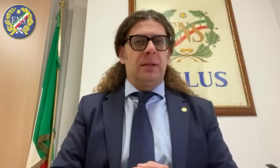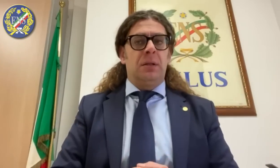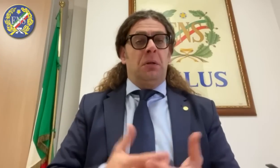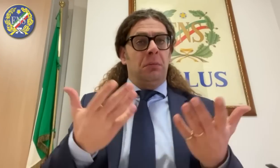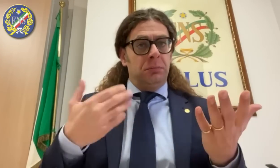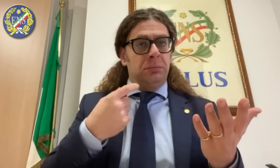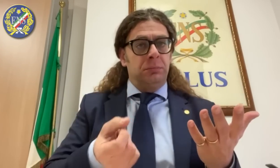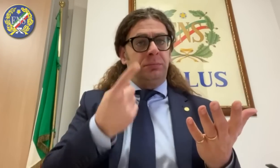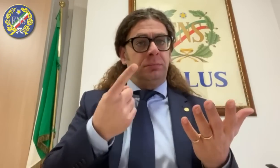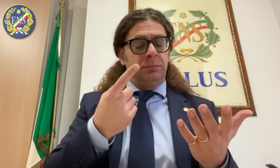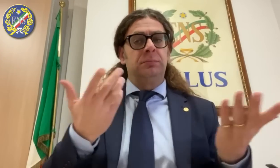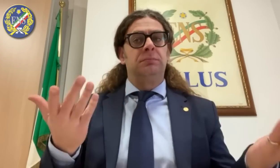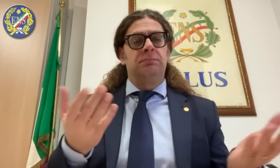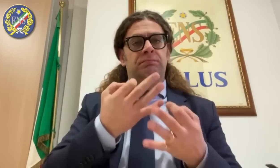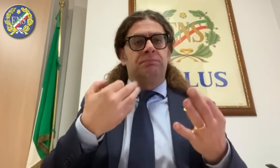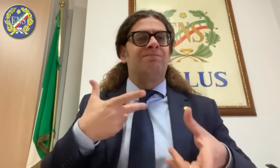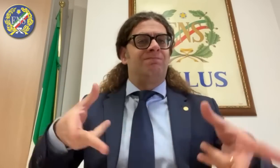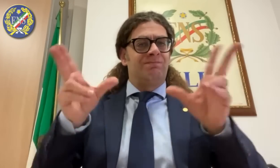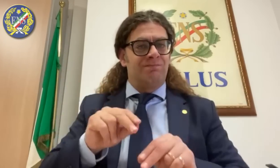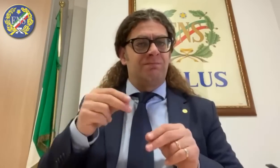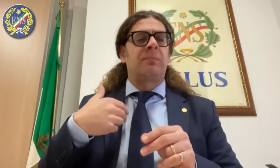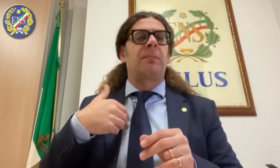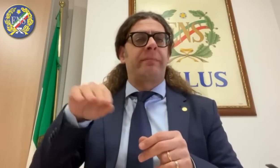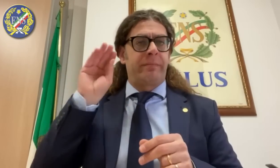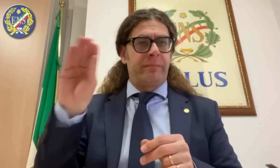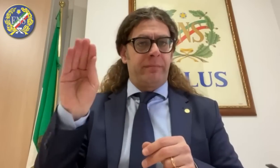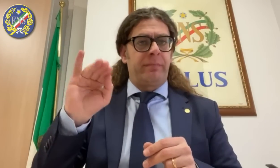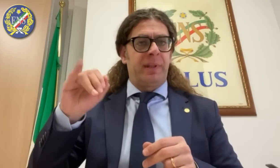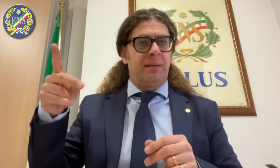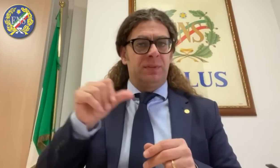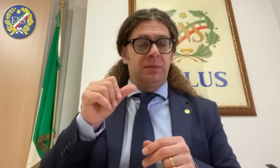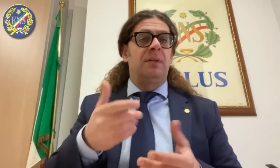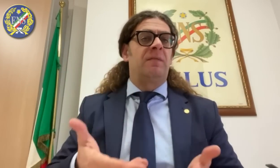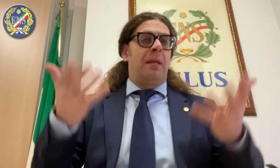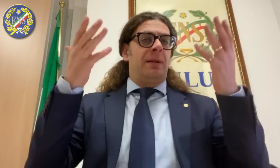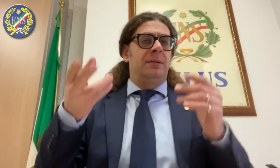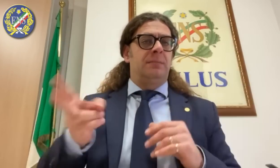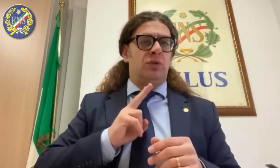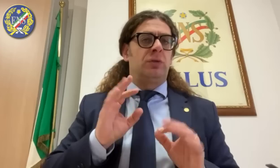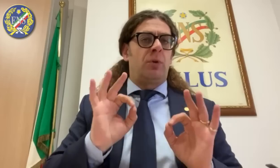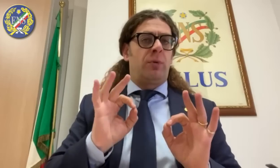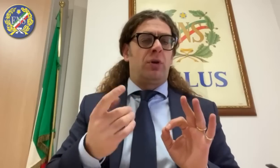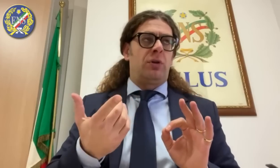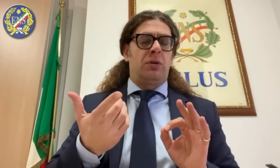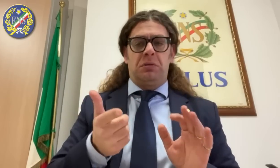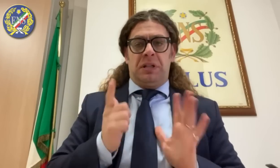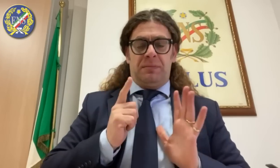eseguito un doppio conguaglio e questo ha creato un grande caos, anche perché nel frattempo aumentava il